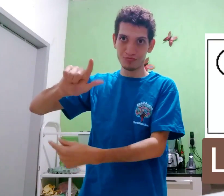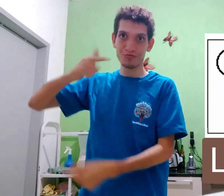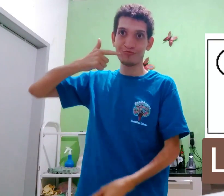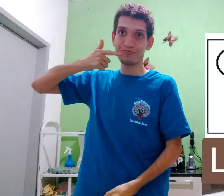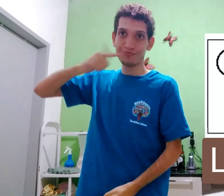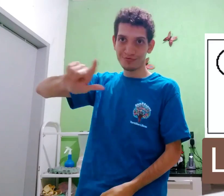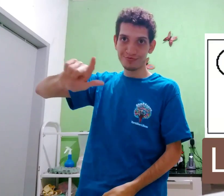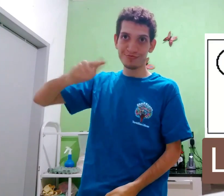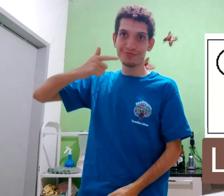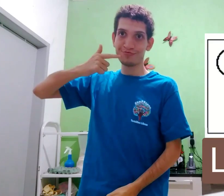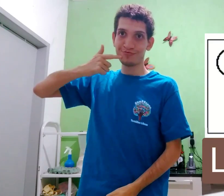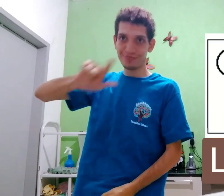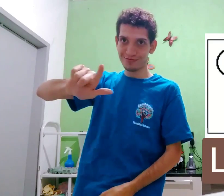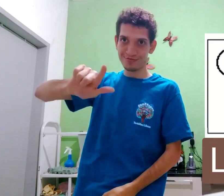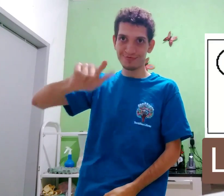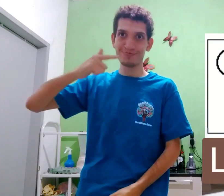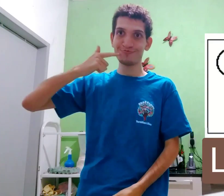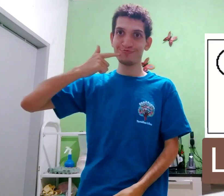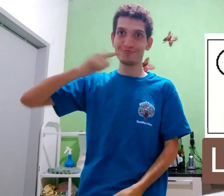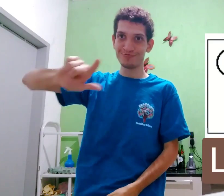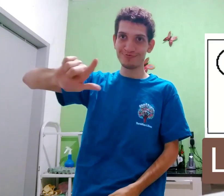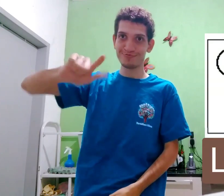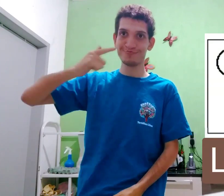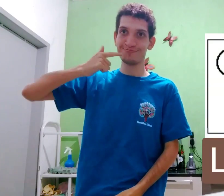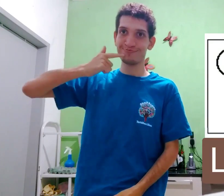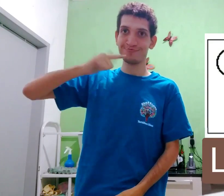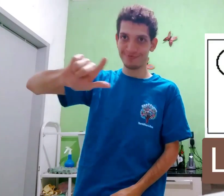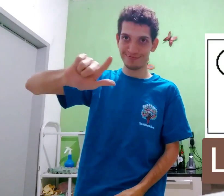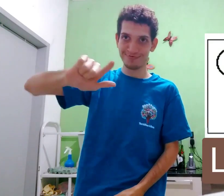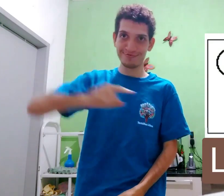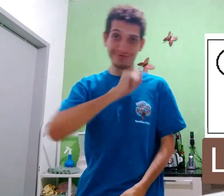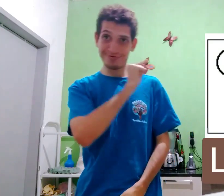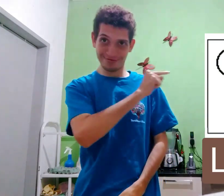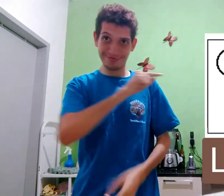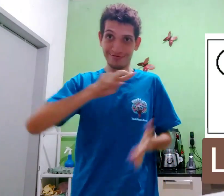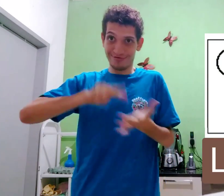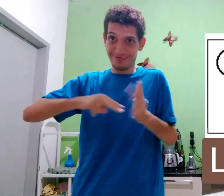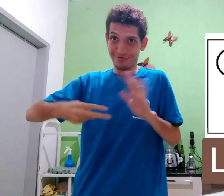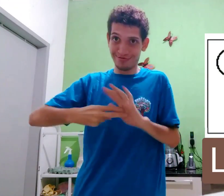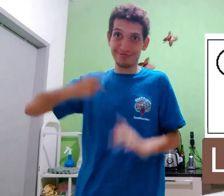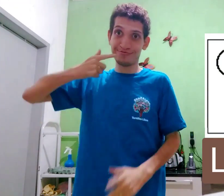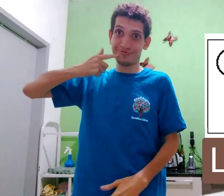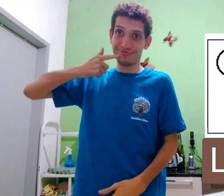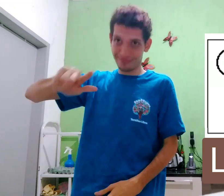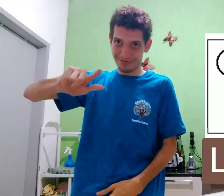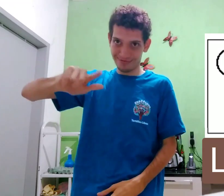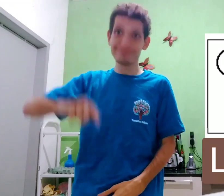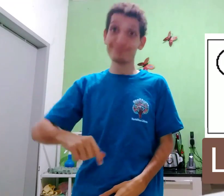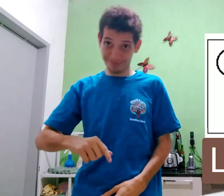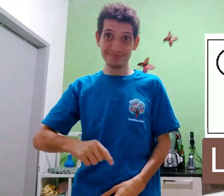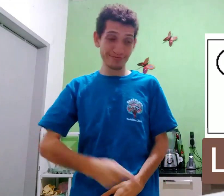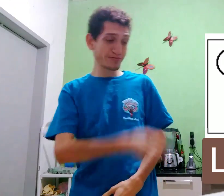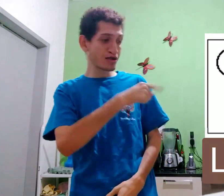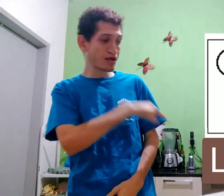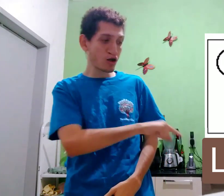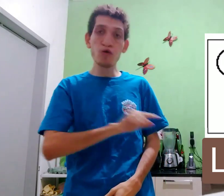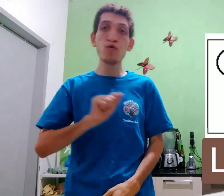gira e pulso para cá. Assim. Assim. Então, isso significa língua.